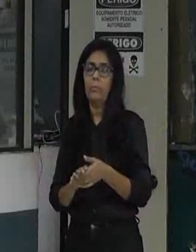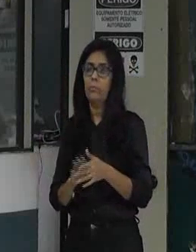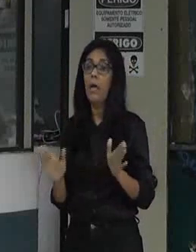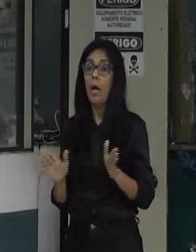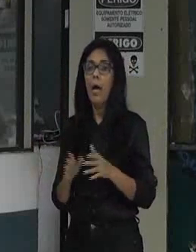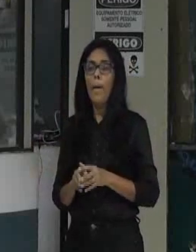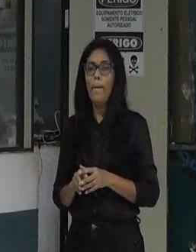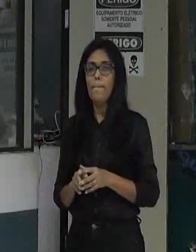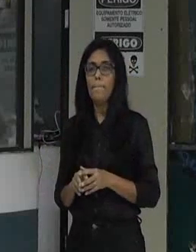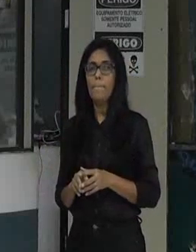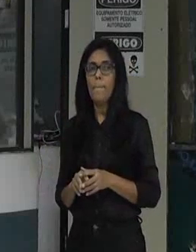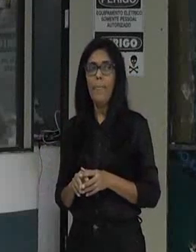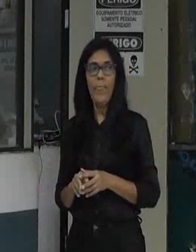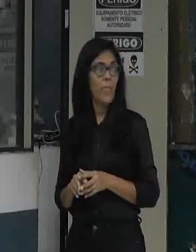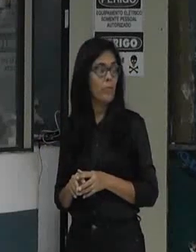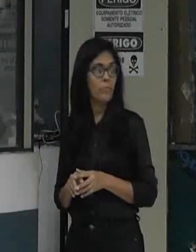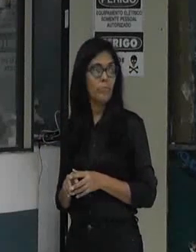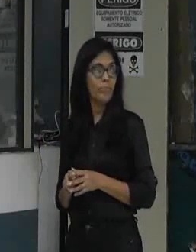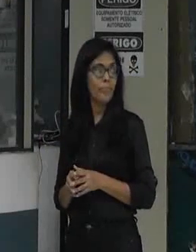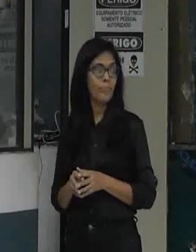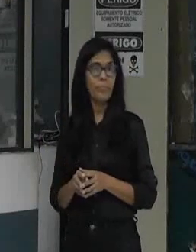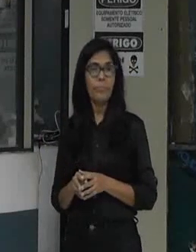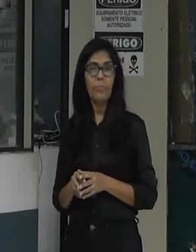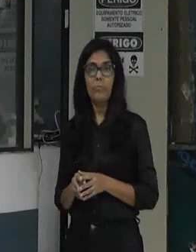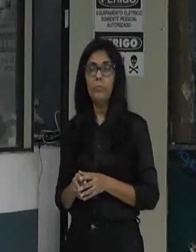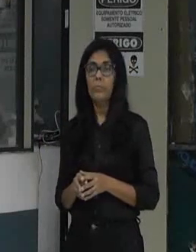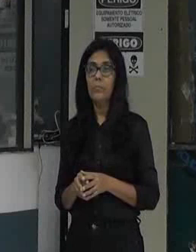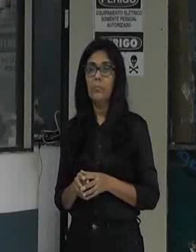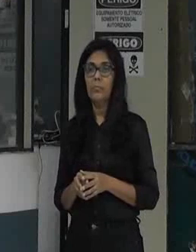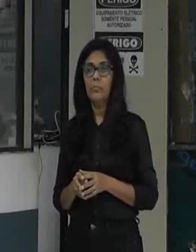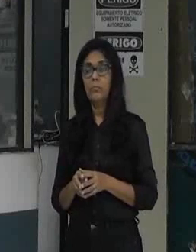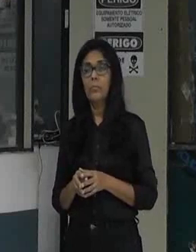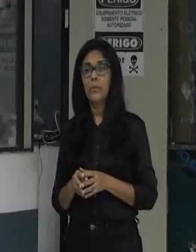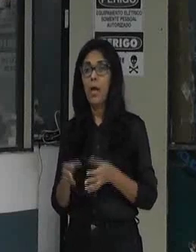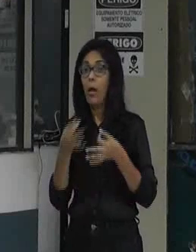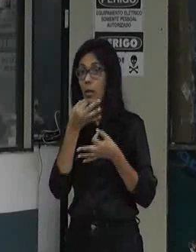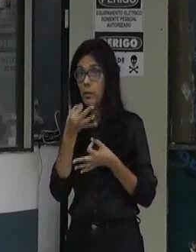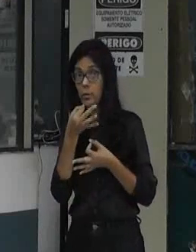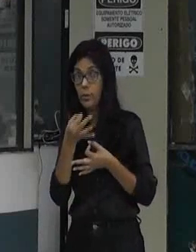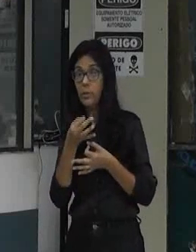deixo uma dica, uma coisa que eu estou fazendo, pouco, só deixo a dica para o publicado.